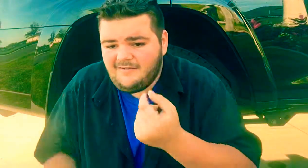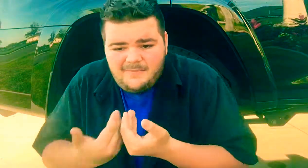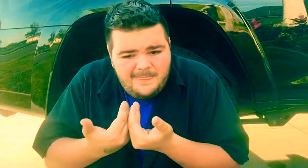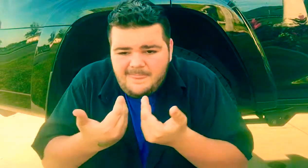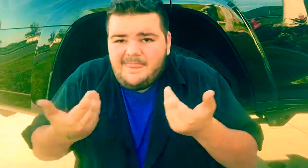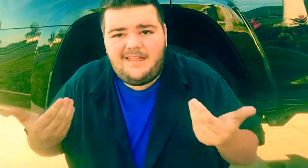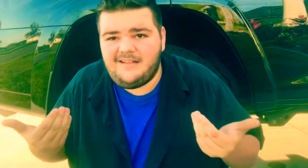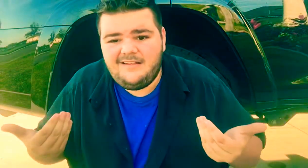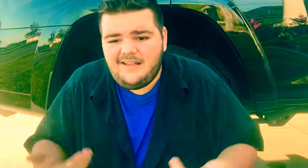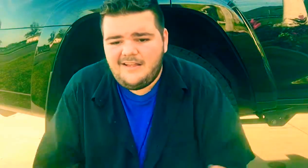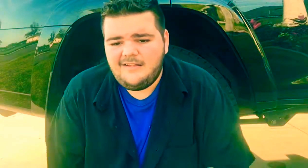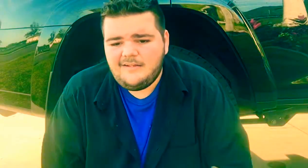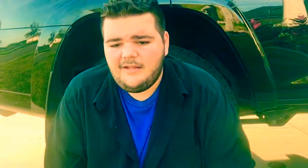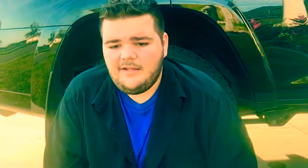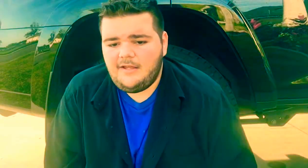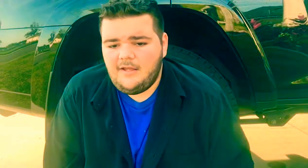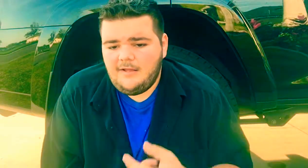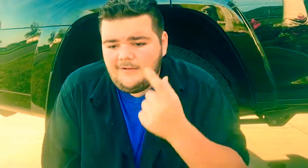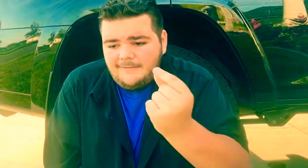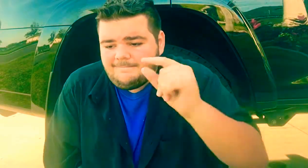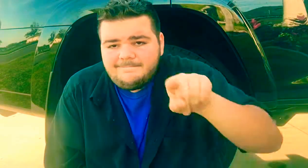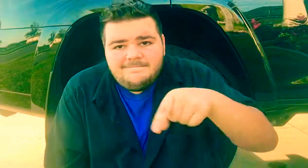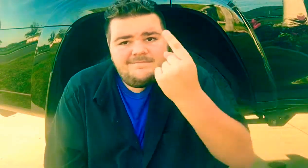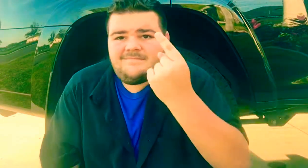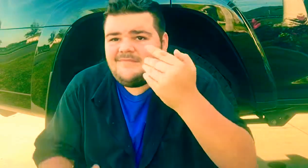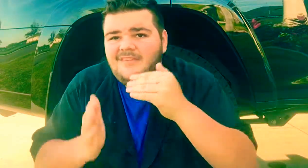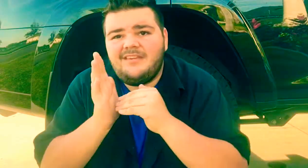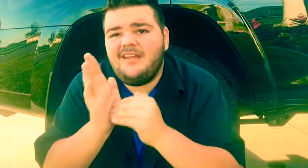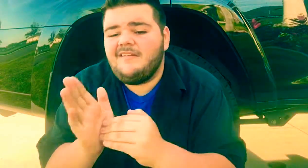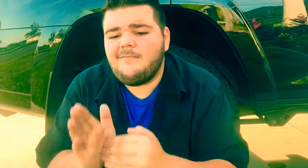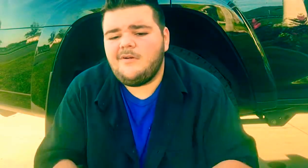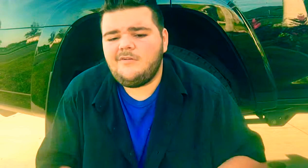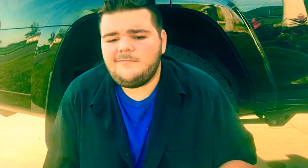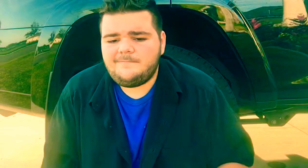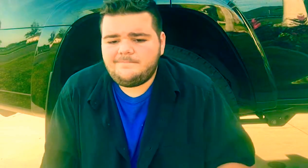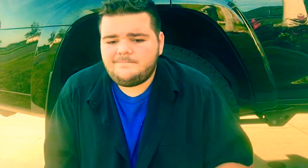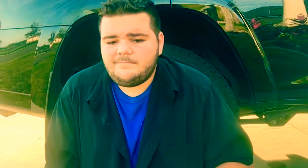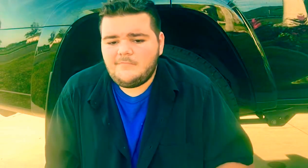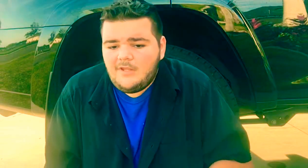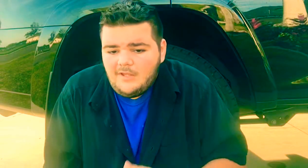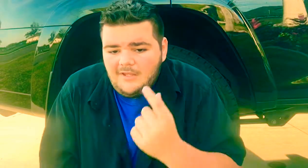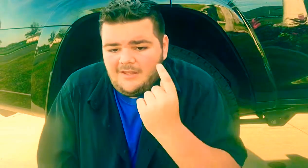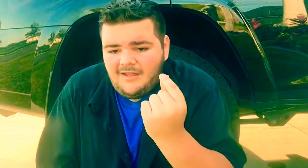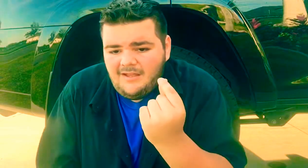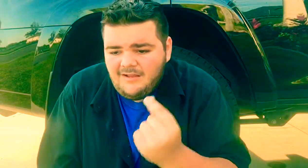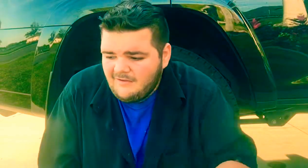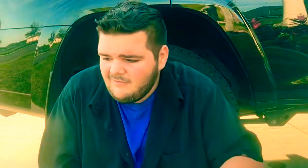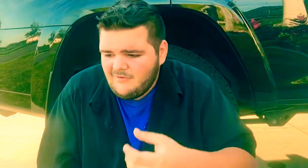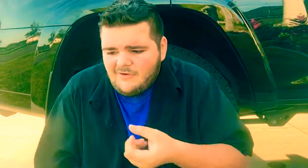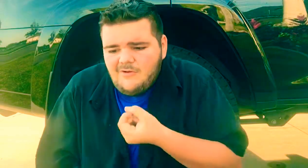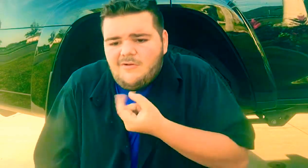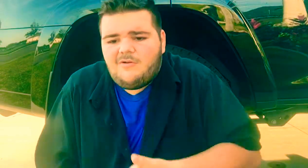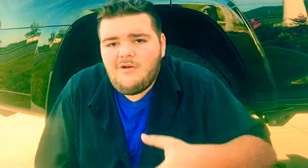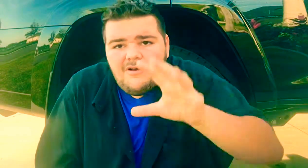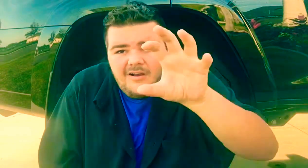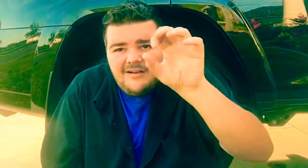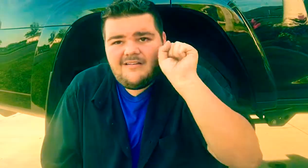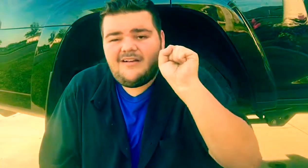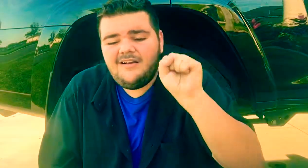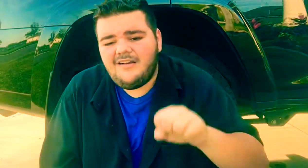だ遠くたってずっとへ届かなくても 占めいに嫌われても